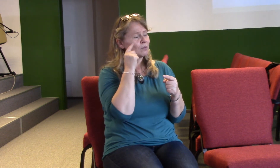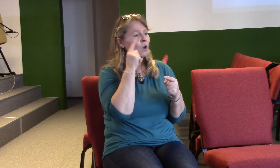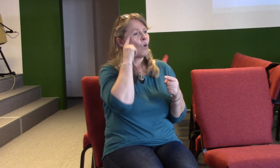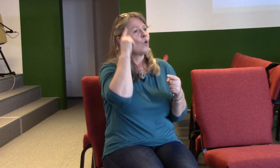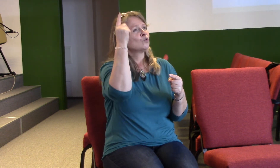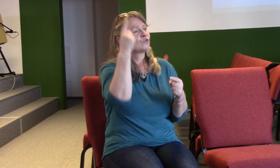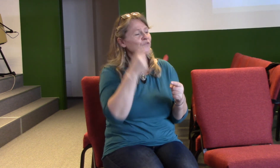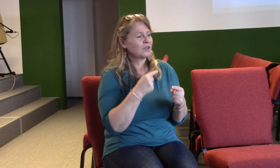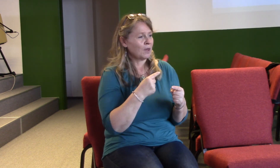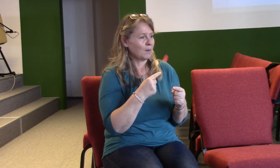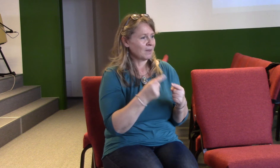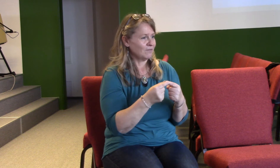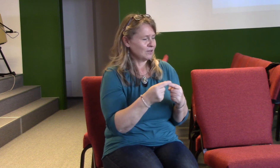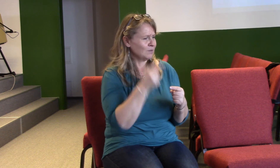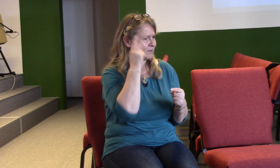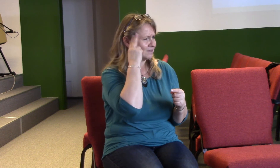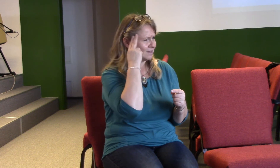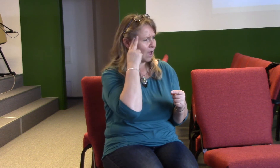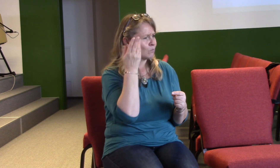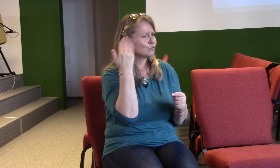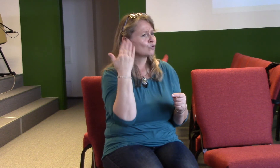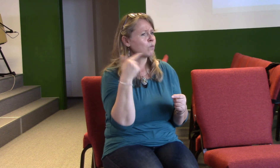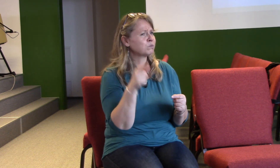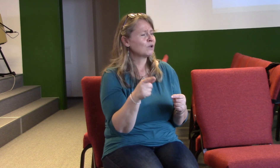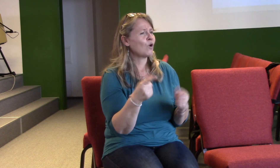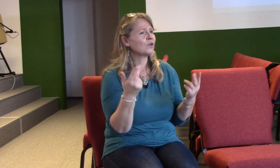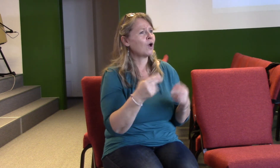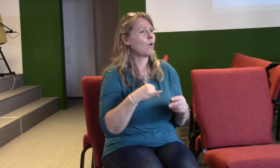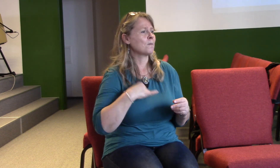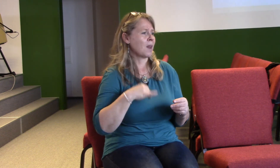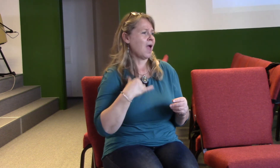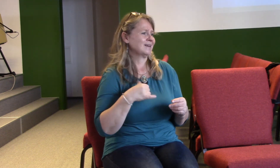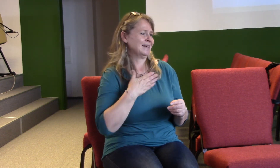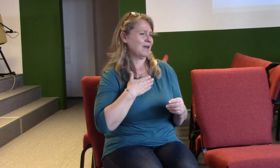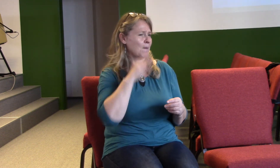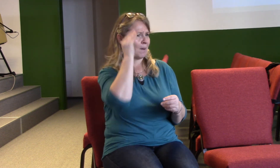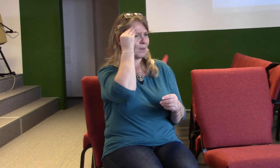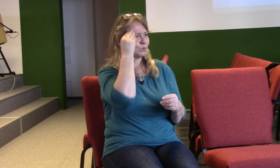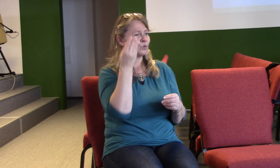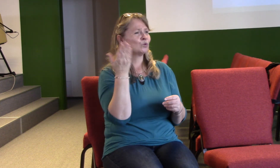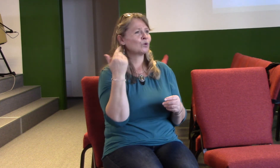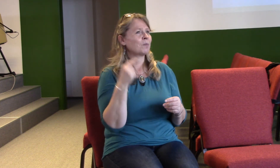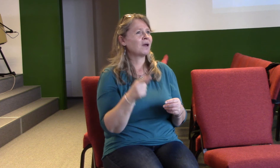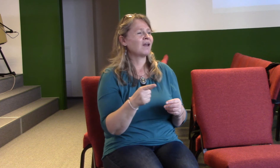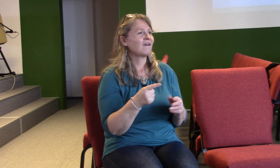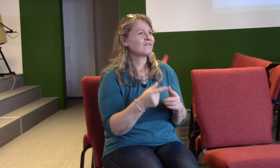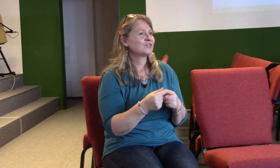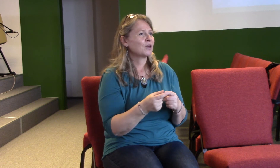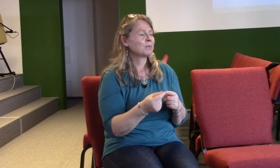z času, když jsme rozumbrali, tak bych vám chtěl říct. Je to, představte si,